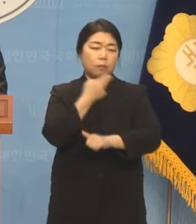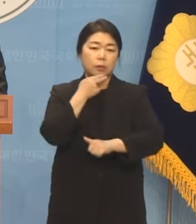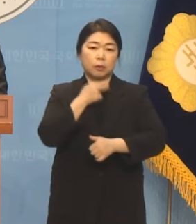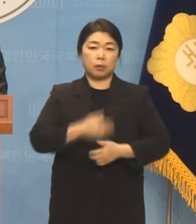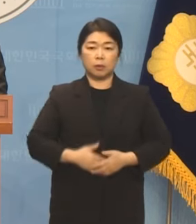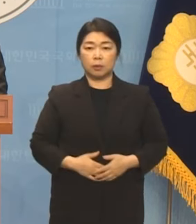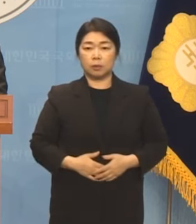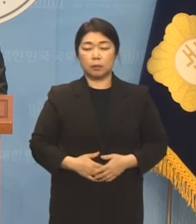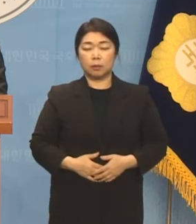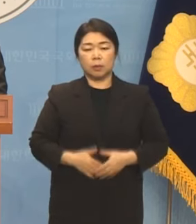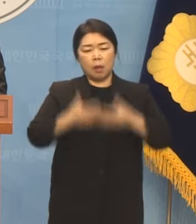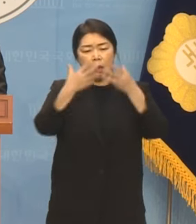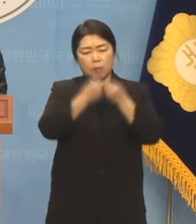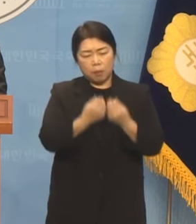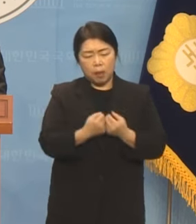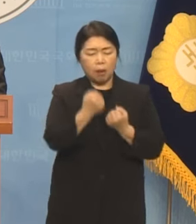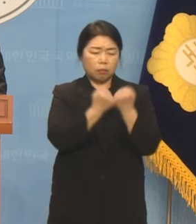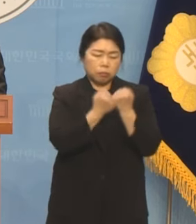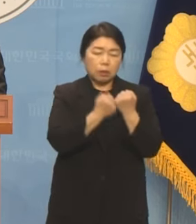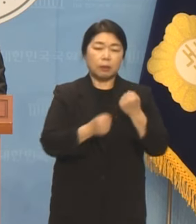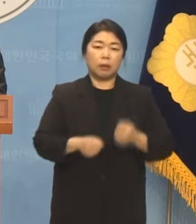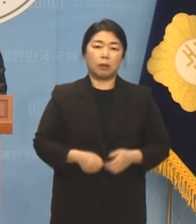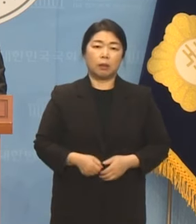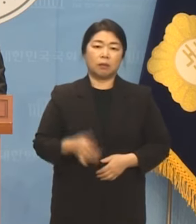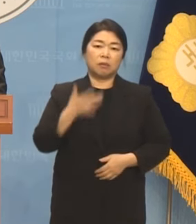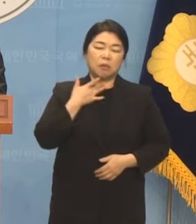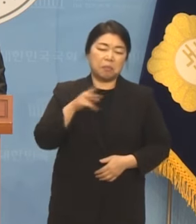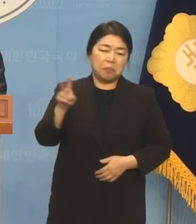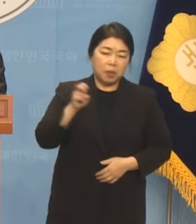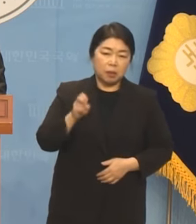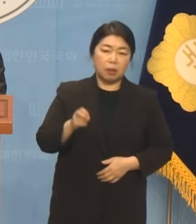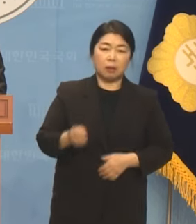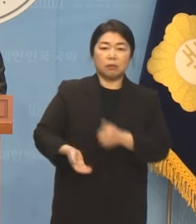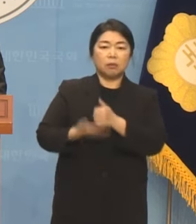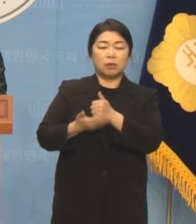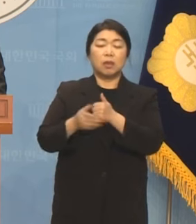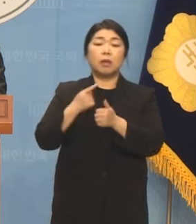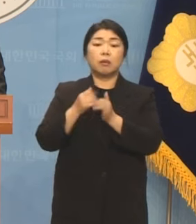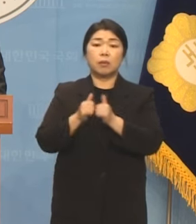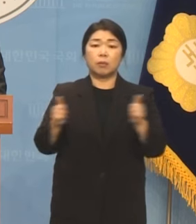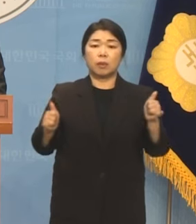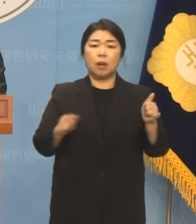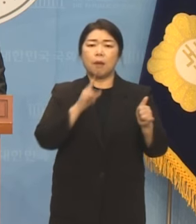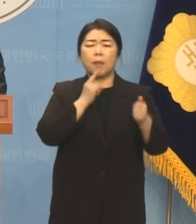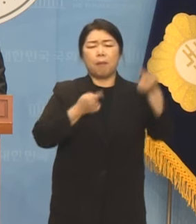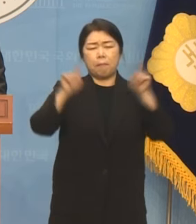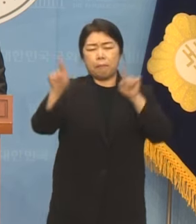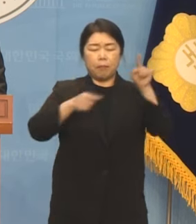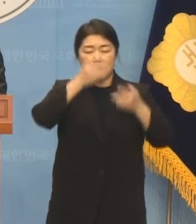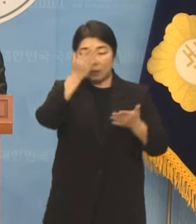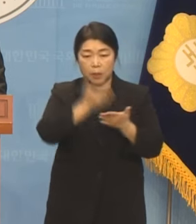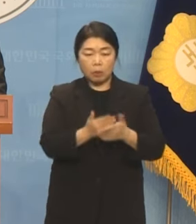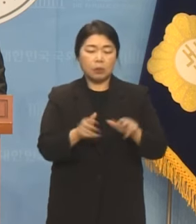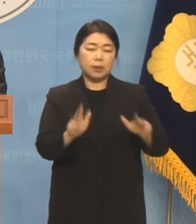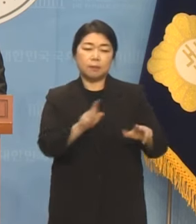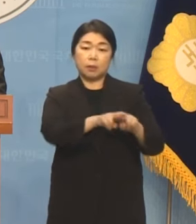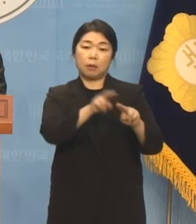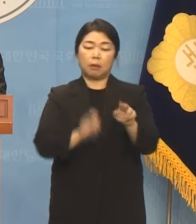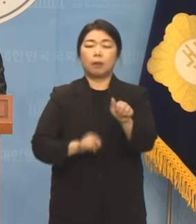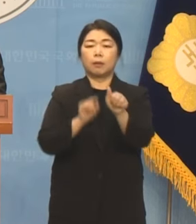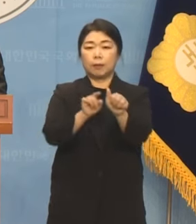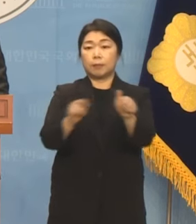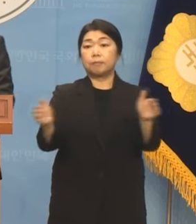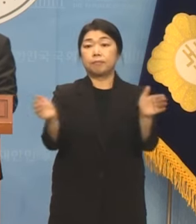변명이 깁니다. 혐오예찬, 장예찬 후보는 여러 말 하지 말고 당장 사퇴하십시오.